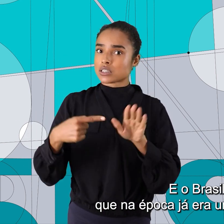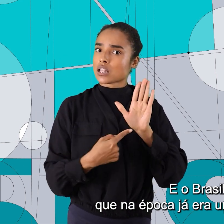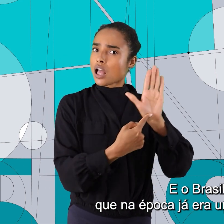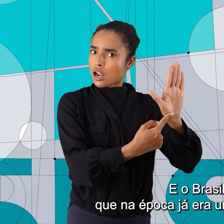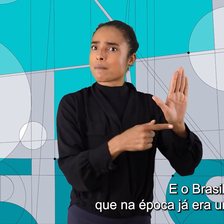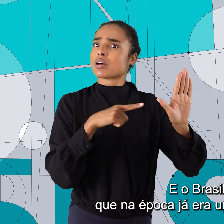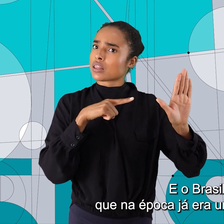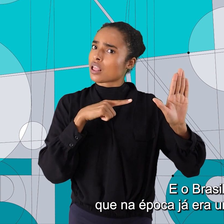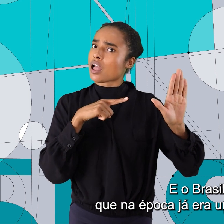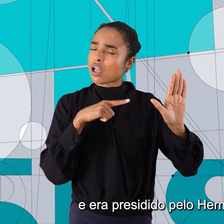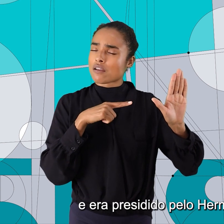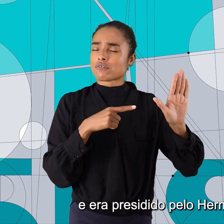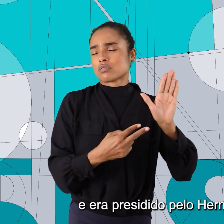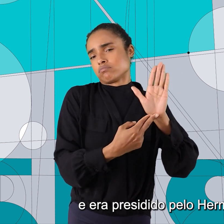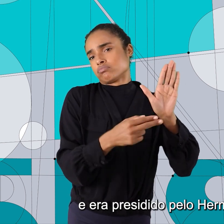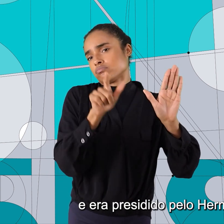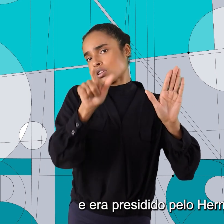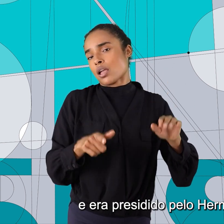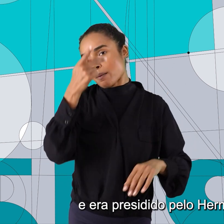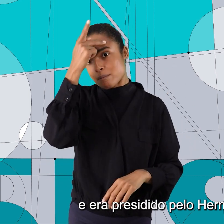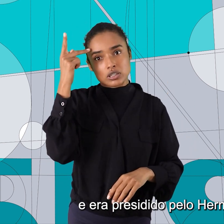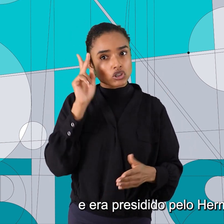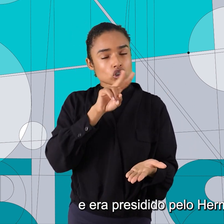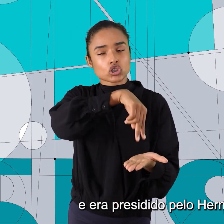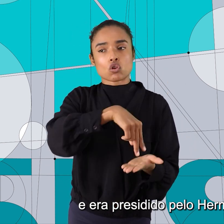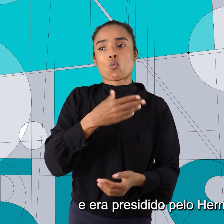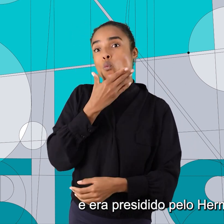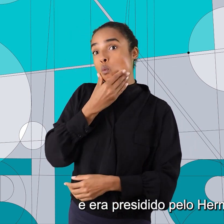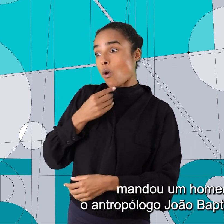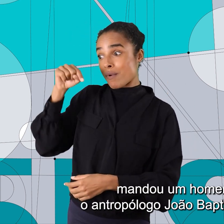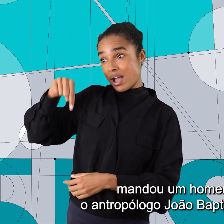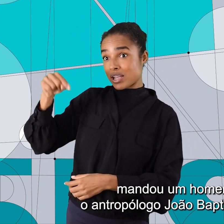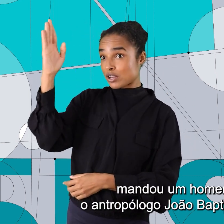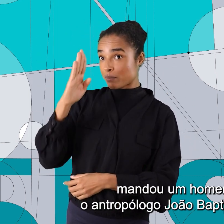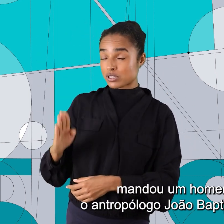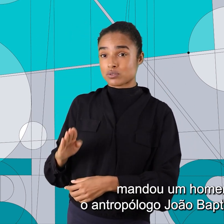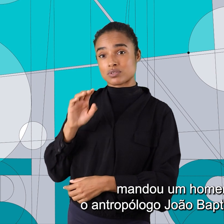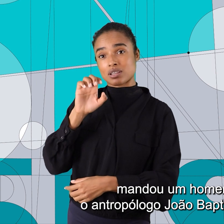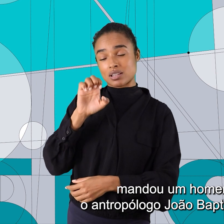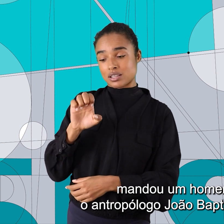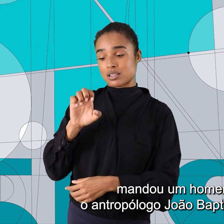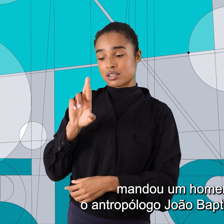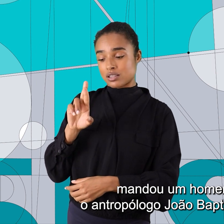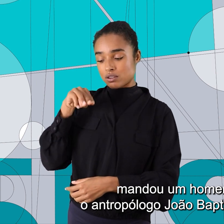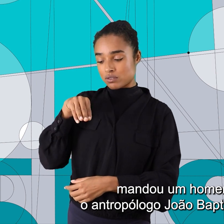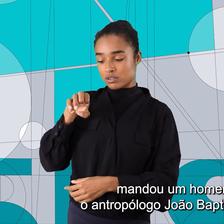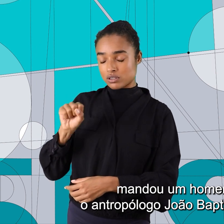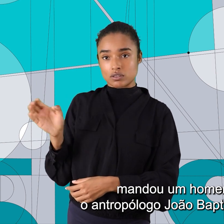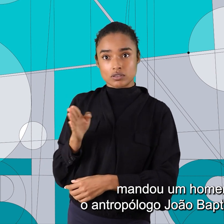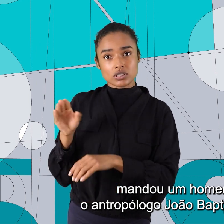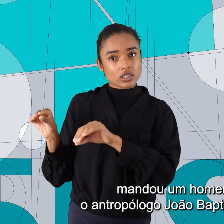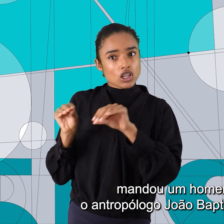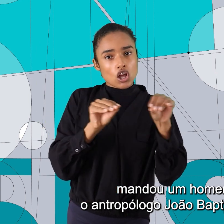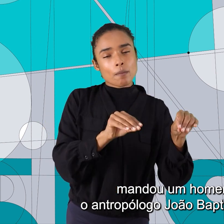que na época já era uma república e era presidido pelo Hermes da Fonseca, mandou um homem branco, o antropólogo João